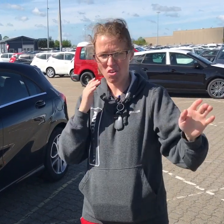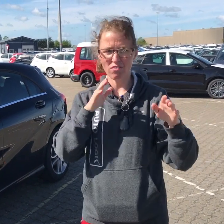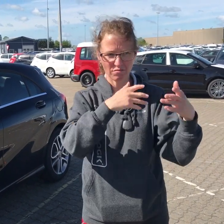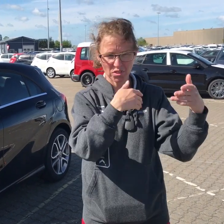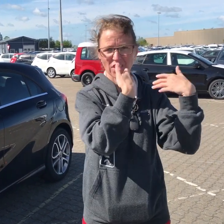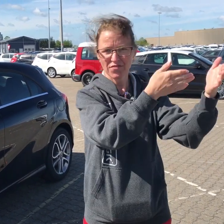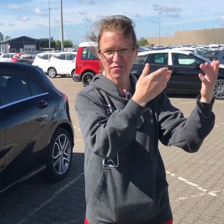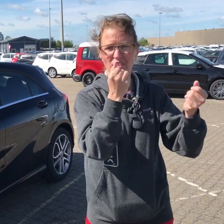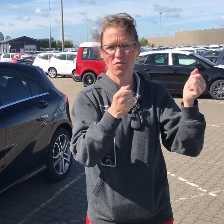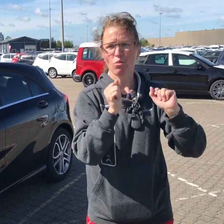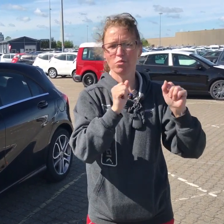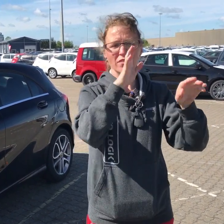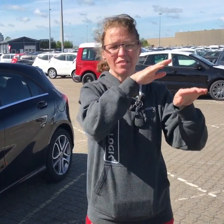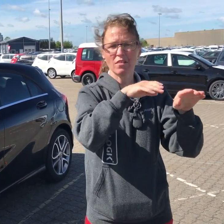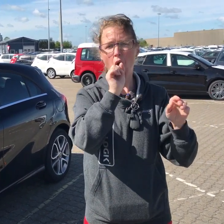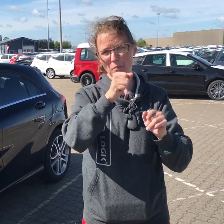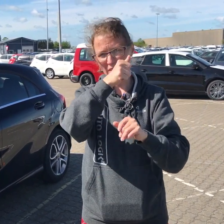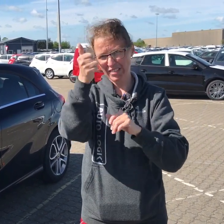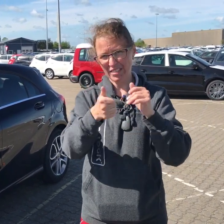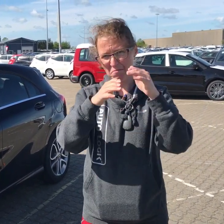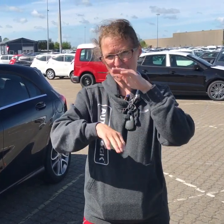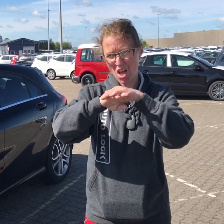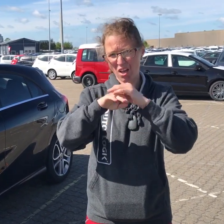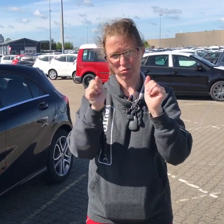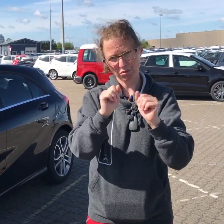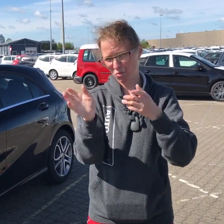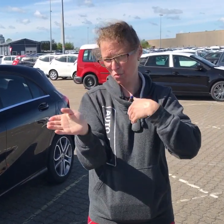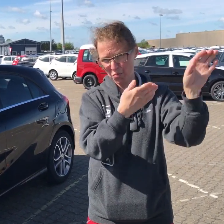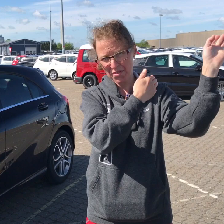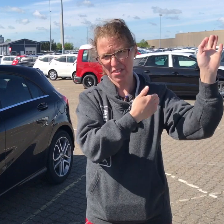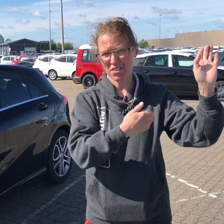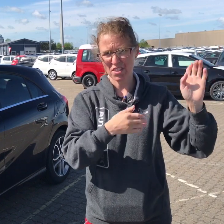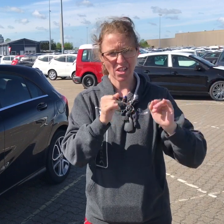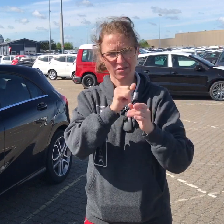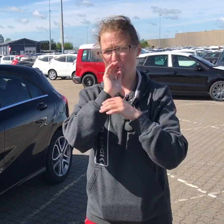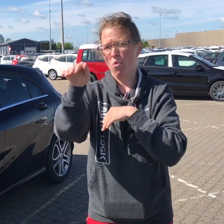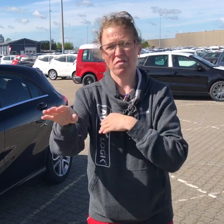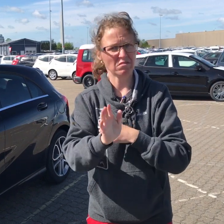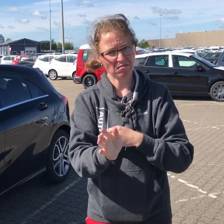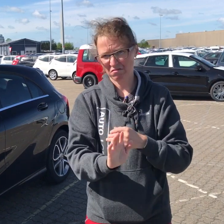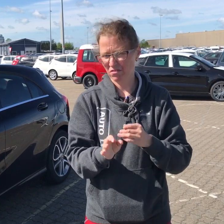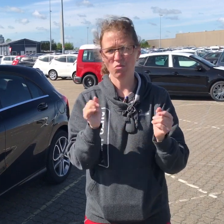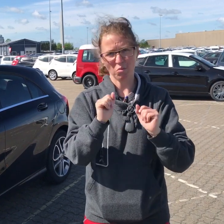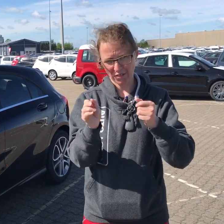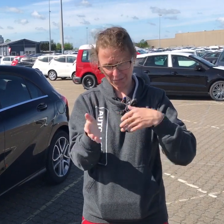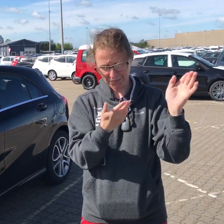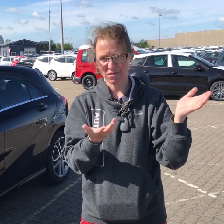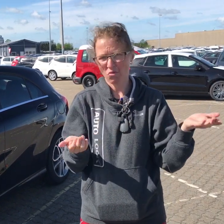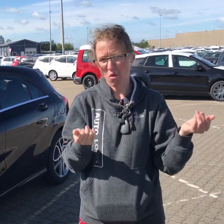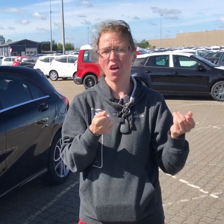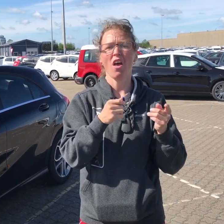lastbilerne i den rigtige rækkefølge. Jeg skal finde bilerne i løbet af højst en time, så de kan komme hurtigt videre.